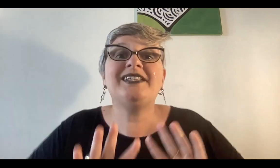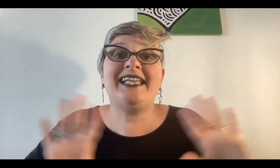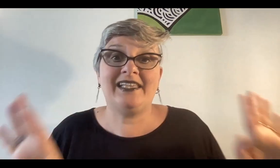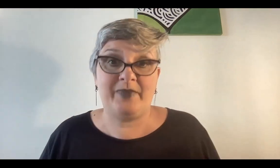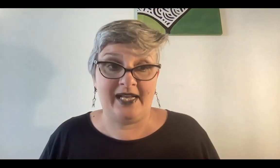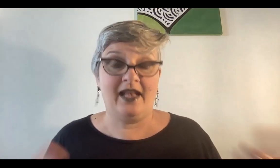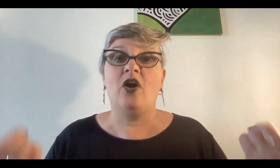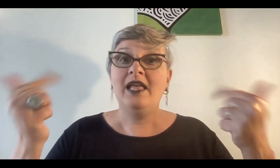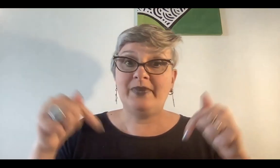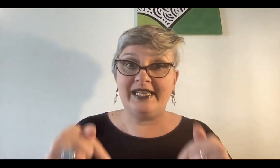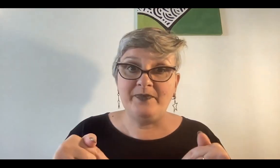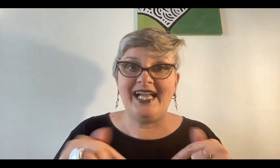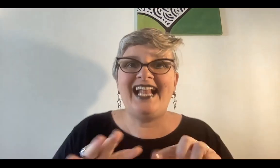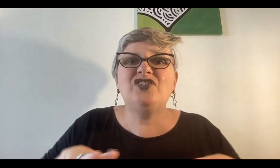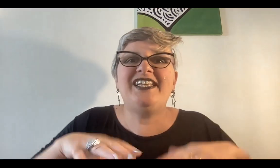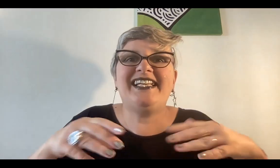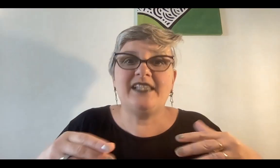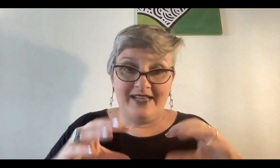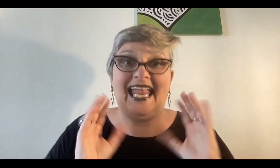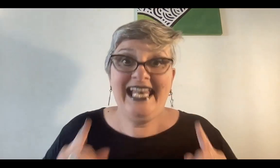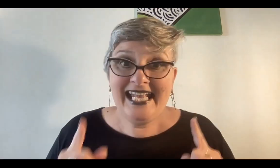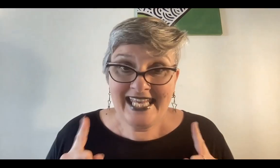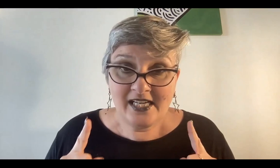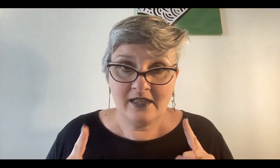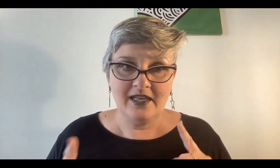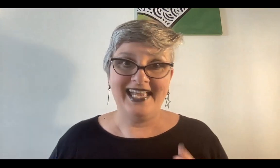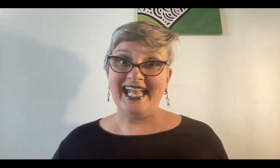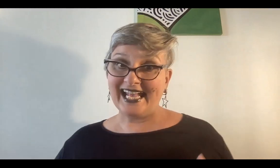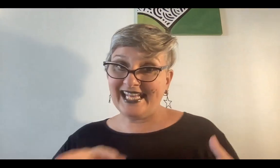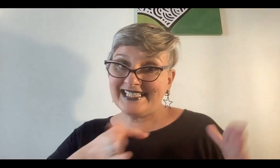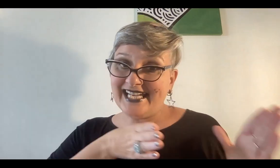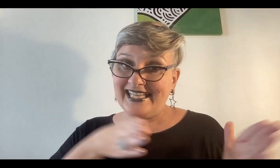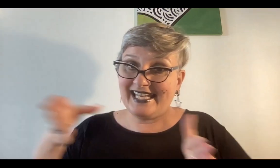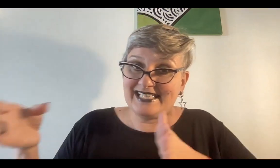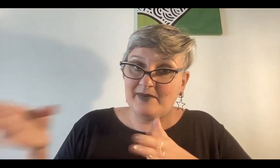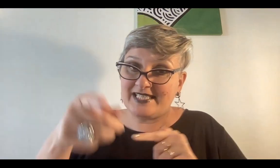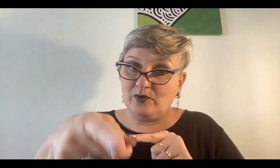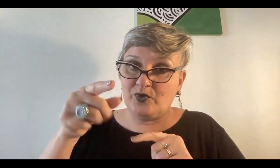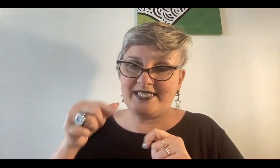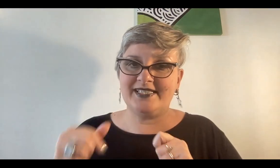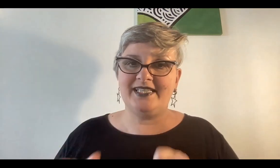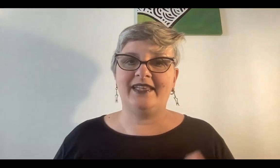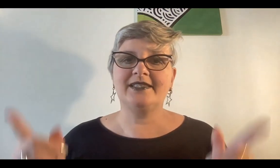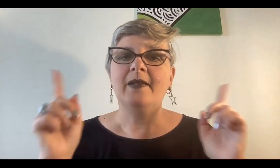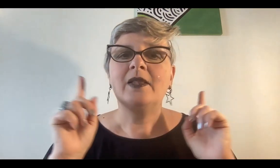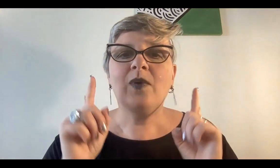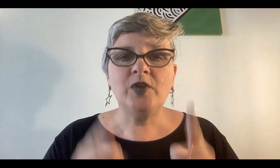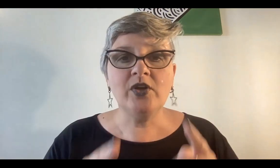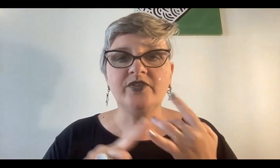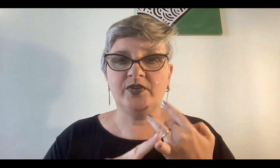te tenés que despegar de algo, para despegar algo tenés que saber elegir qué se quede, qué se va según tus necesidades, cuando vos conoces